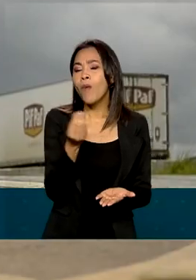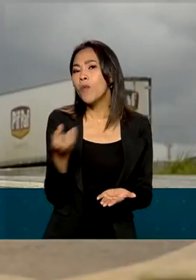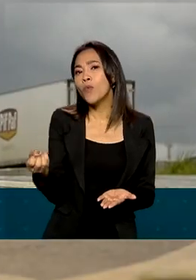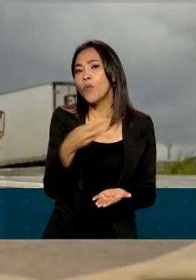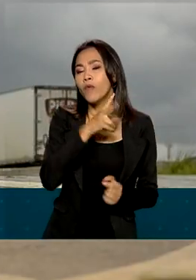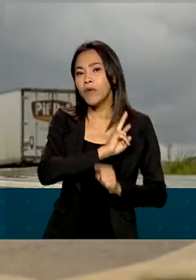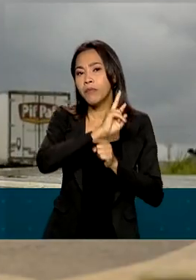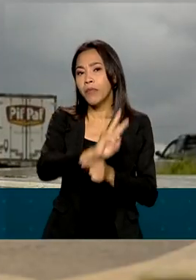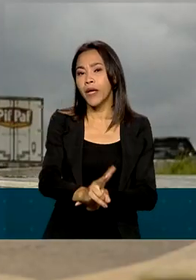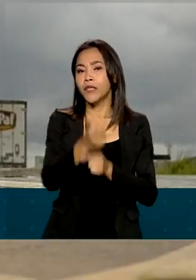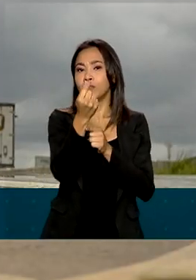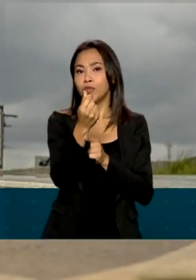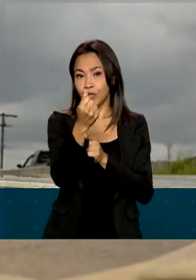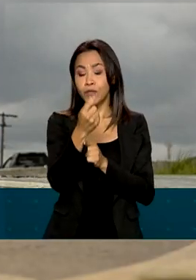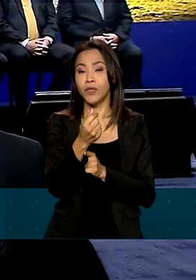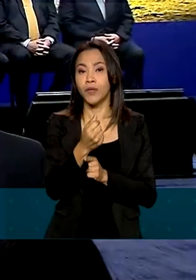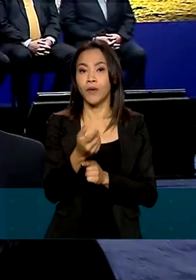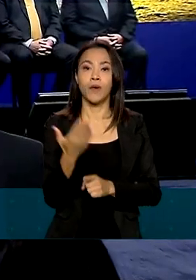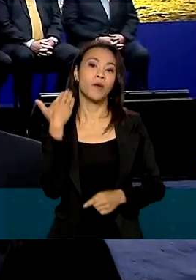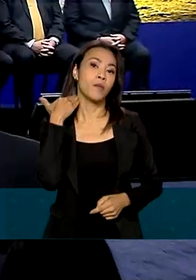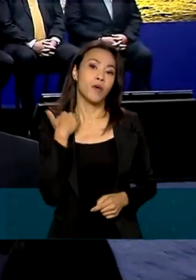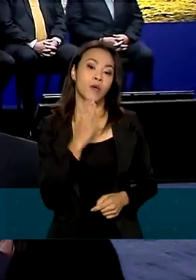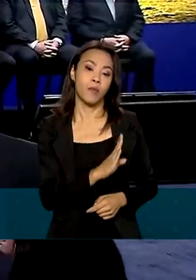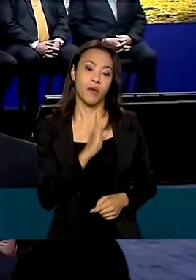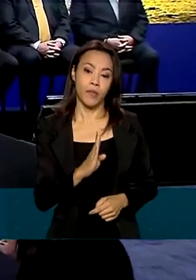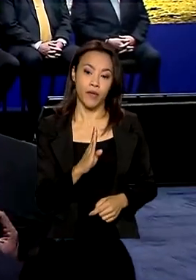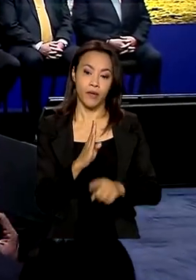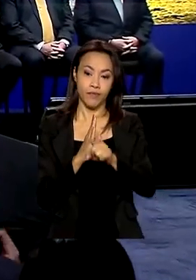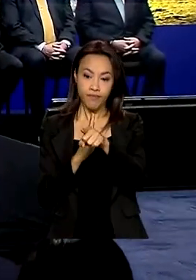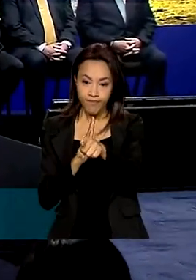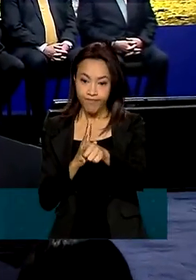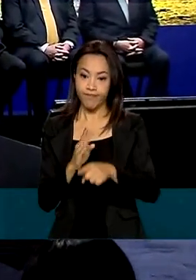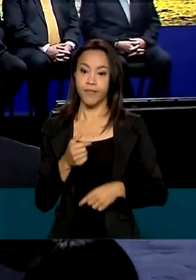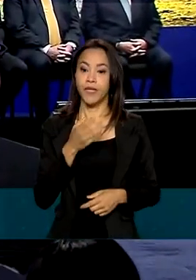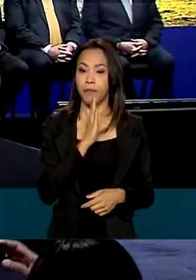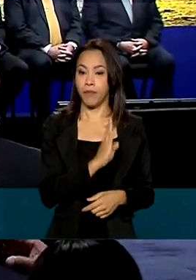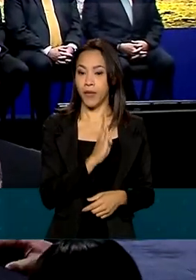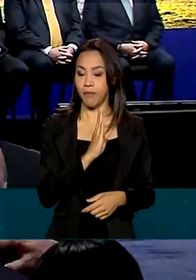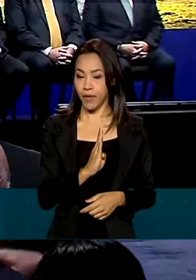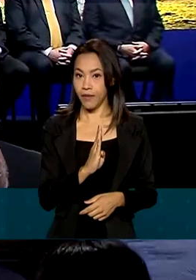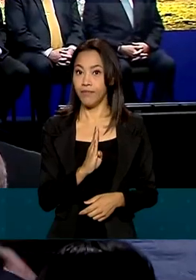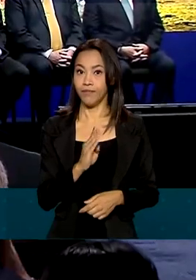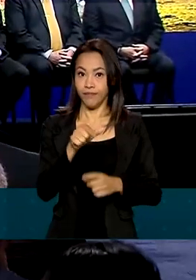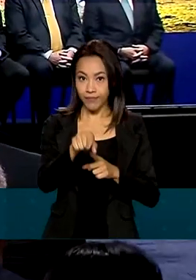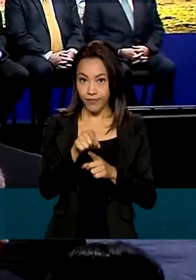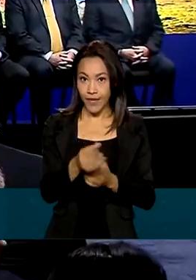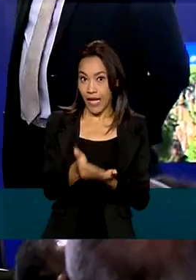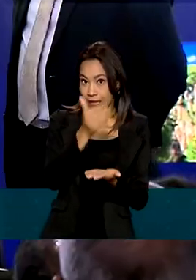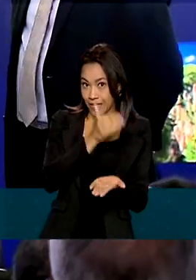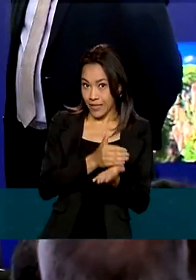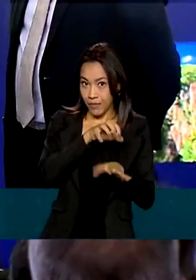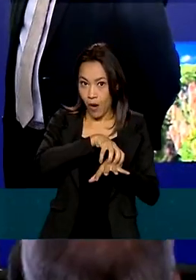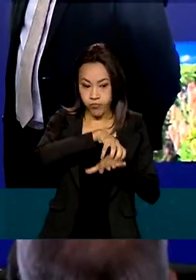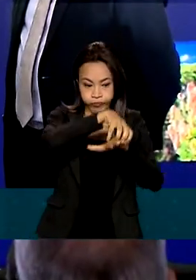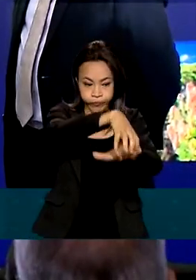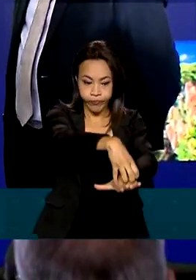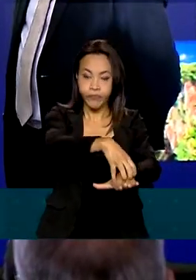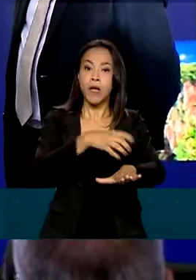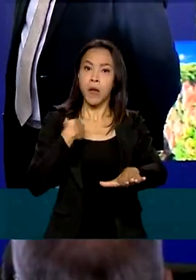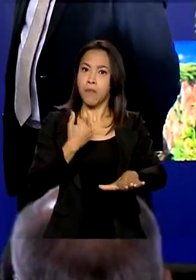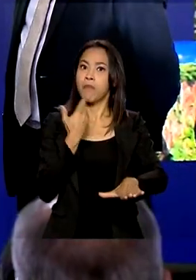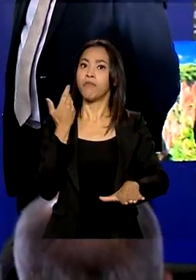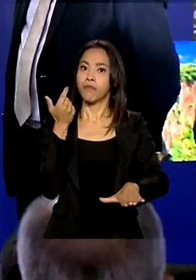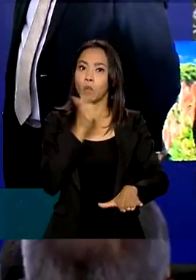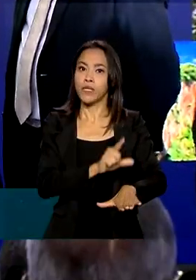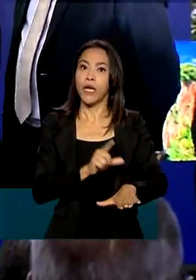linha de crédito do Banco do Brasil. O programa BB Antecipa Frete, lançado nesta quinta-feira, permite o empréstimo